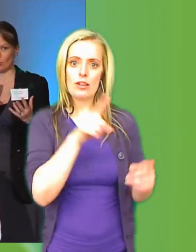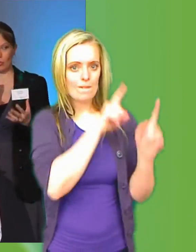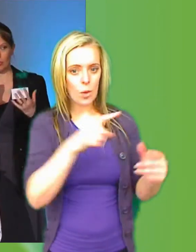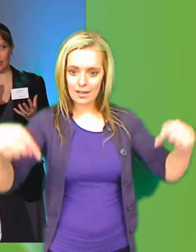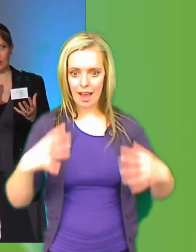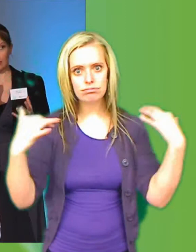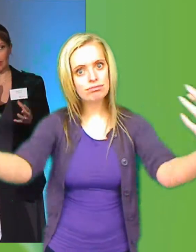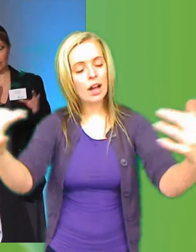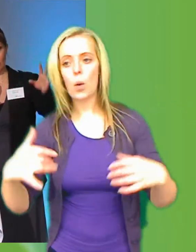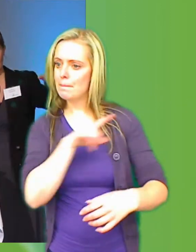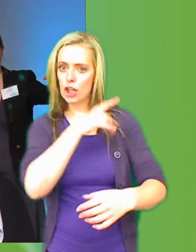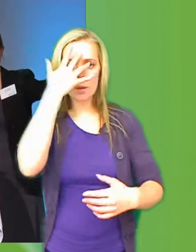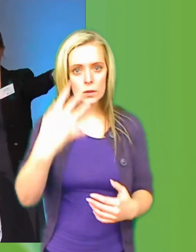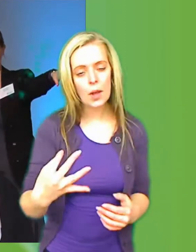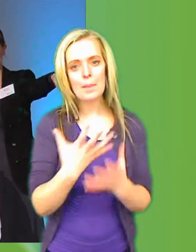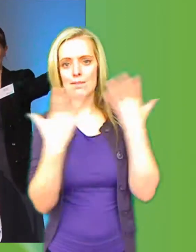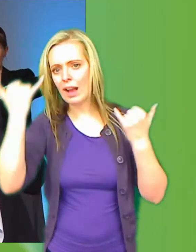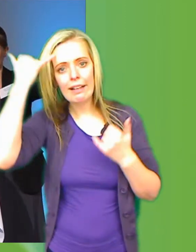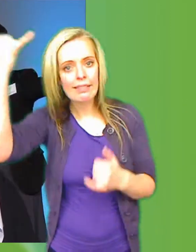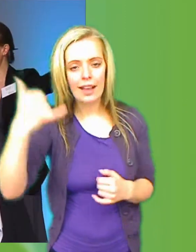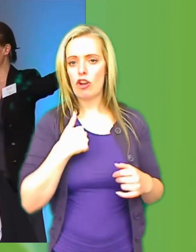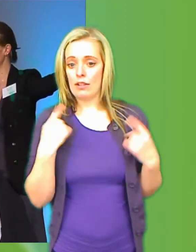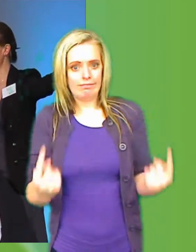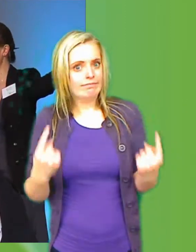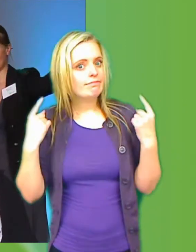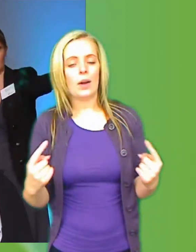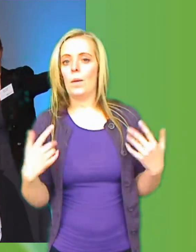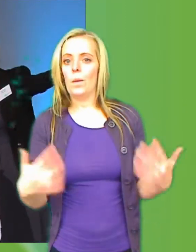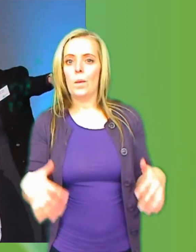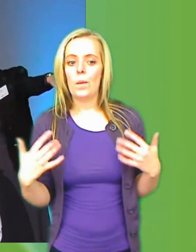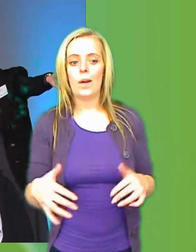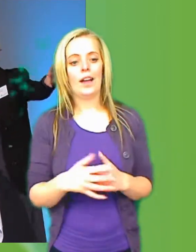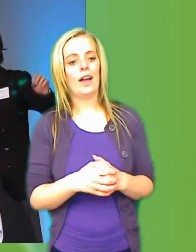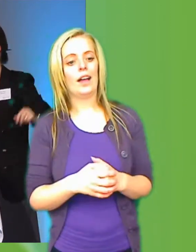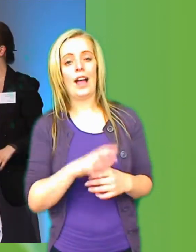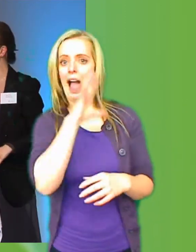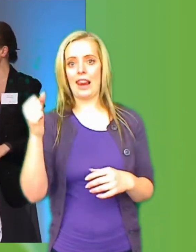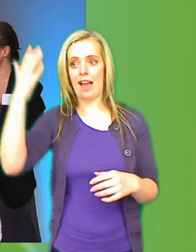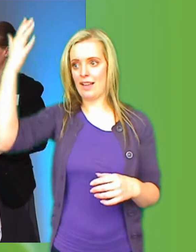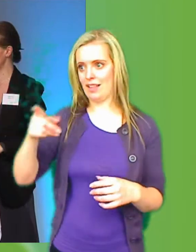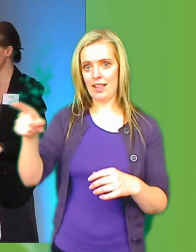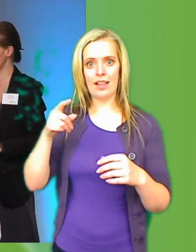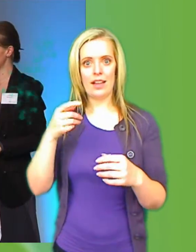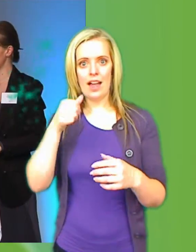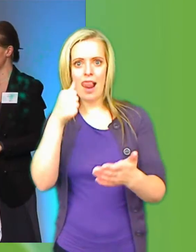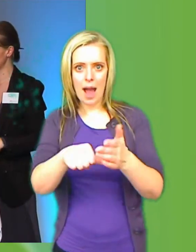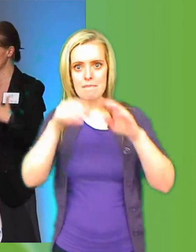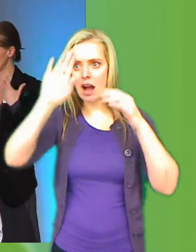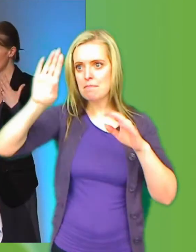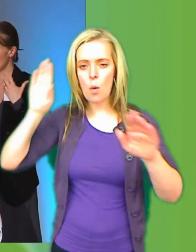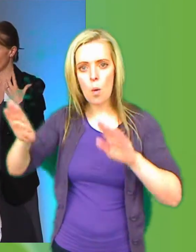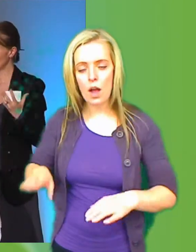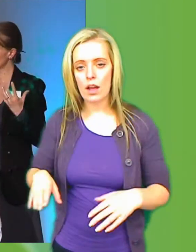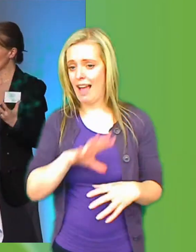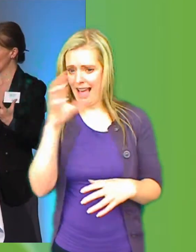kunskap och idéer det finns. Jag var mycket imponerad av vägen där och alla post-it-lappar, alla partners och alla eldsjällar